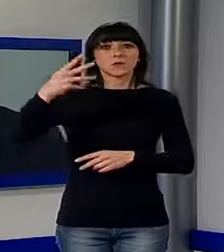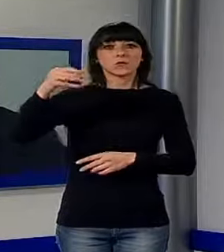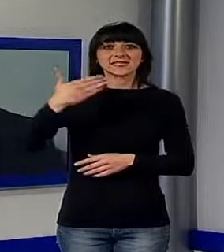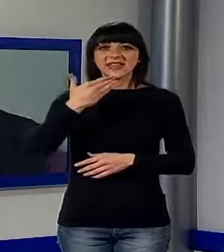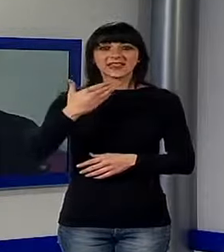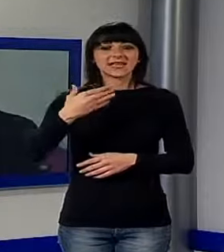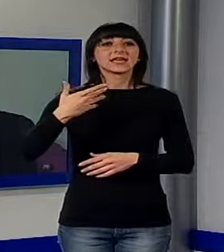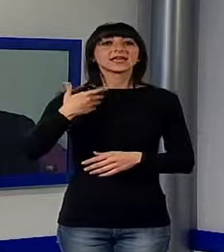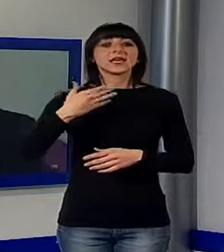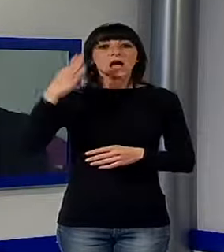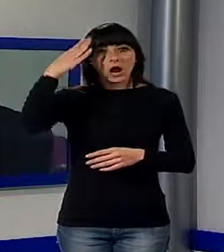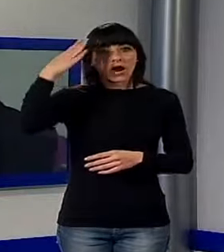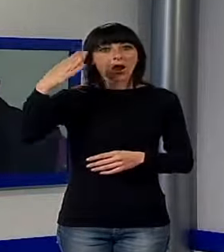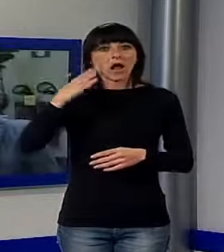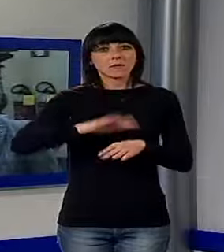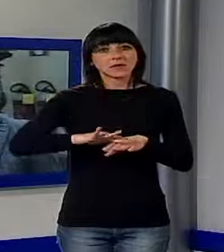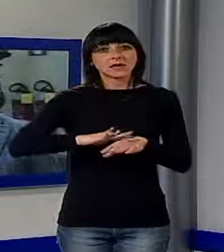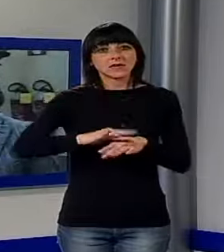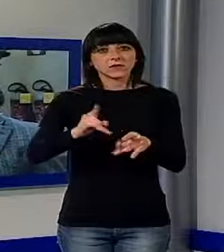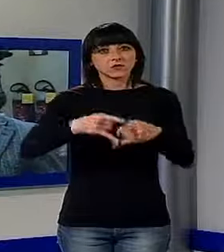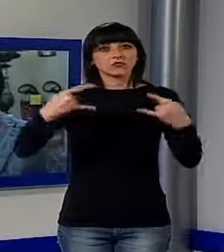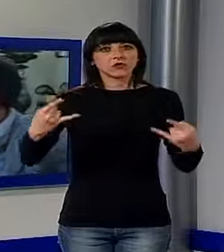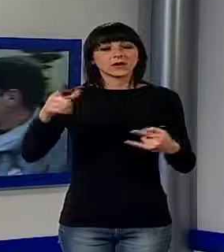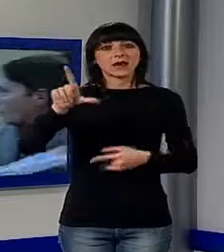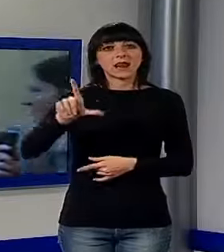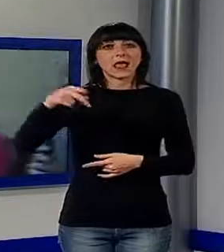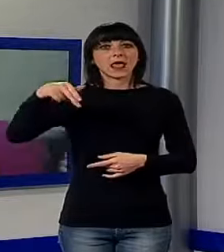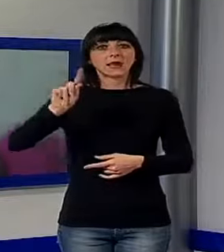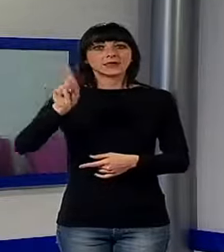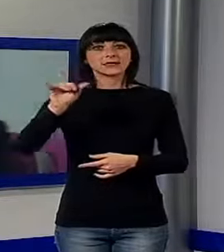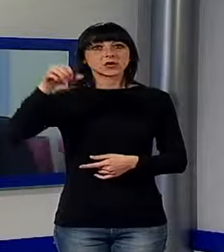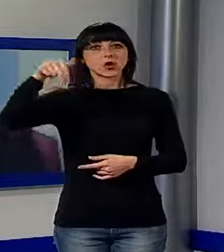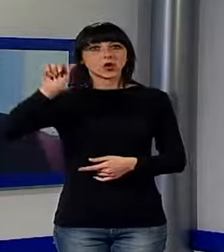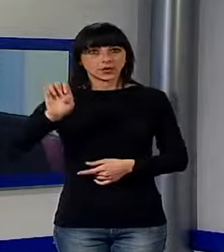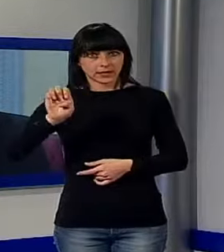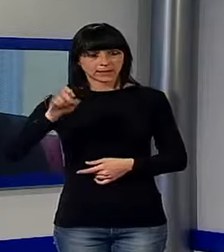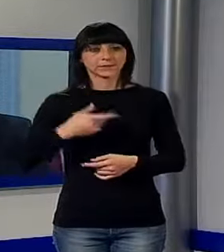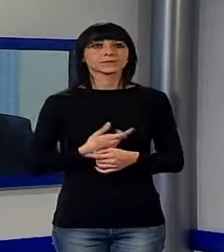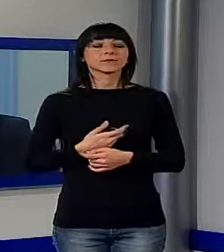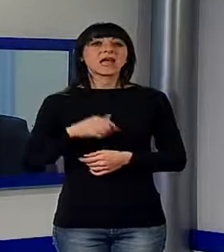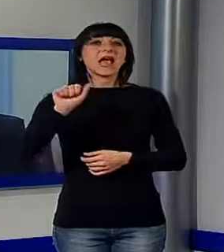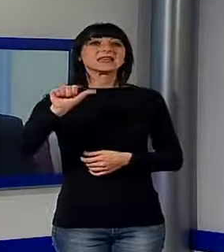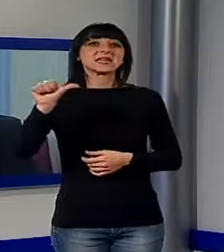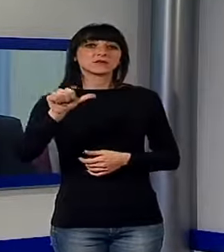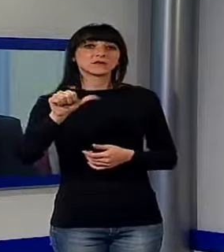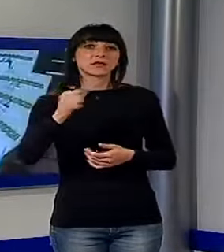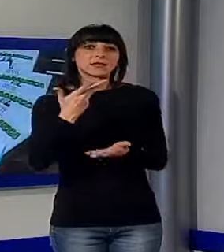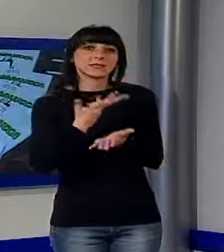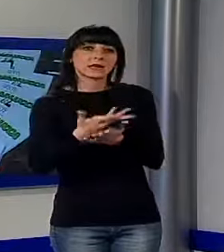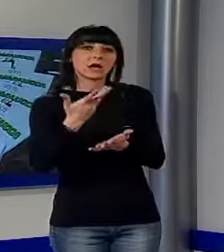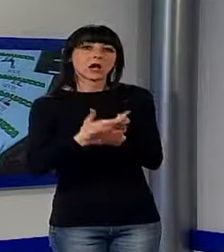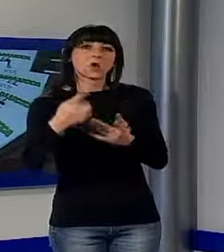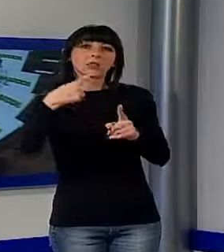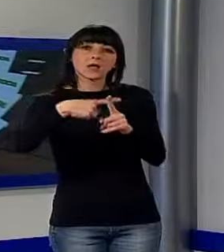caposervizio della Nazione, il quotidiano con cui collabora attualmente. Nel suo discorso Alessandro Sesti ha sottolineato i